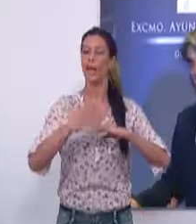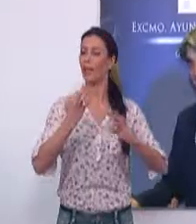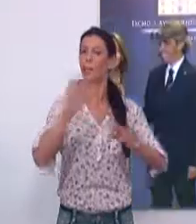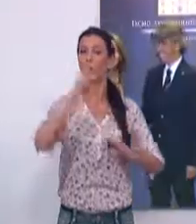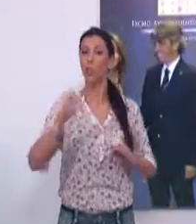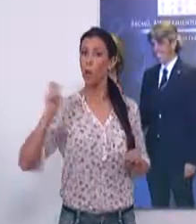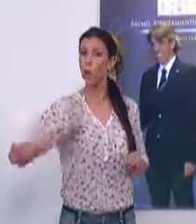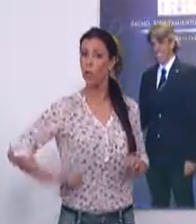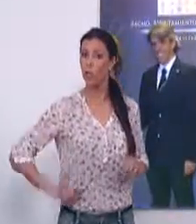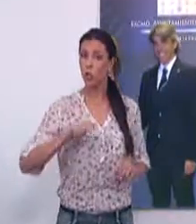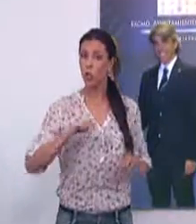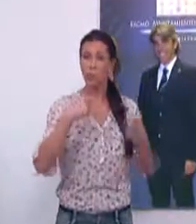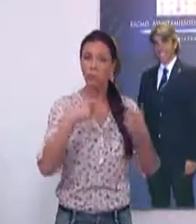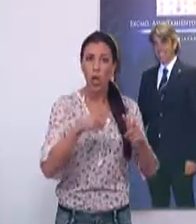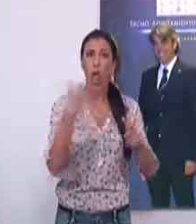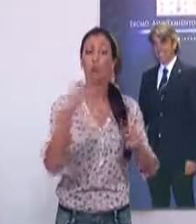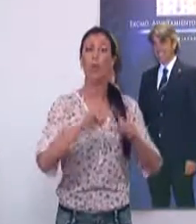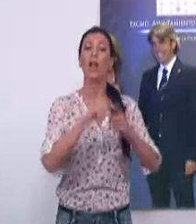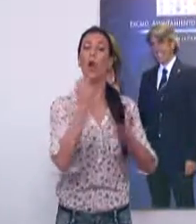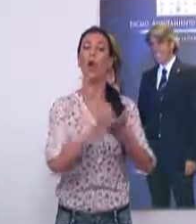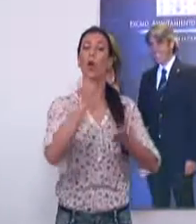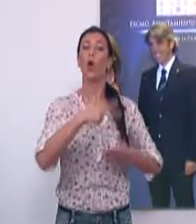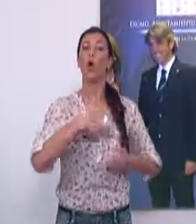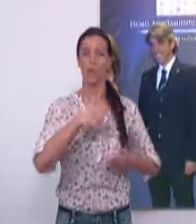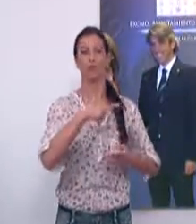profesionales del sector colegiados.